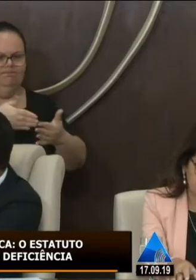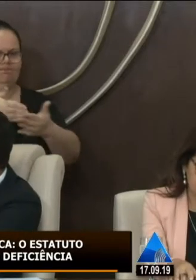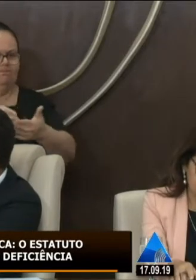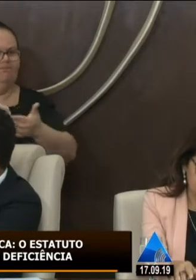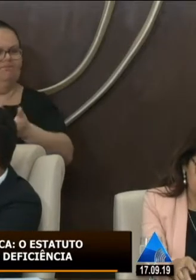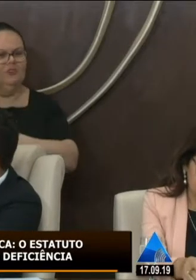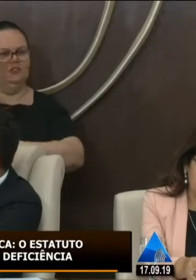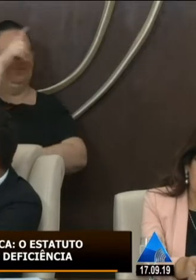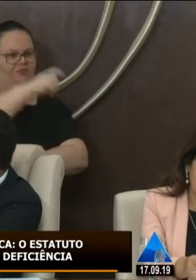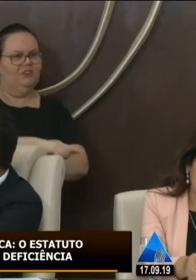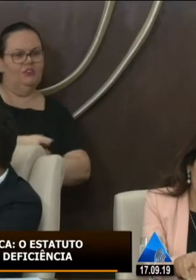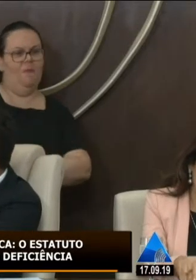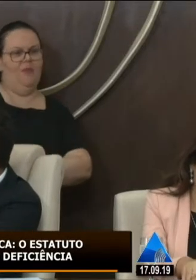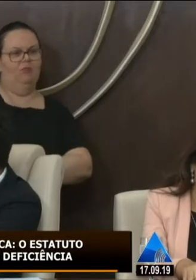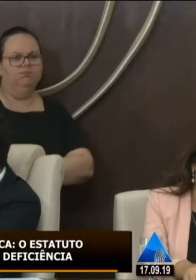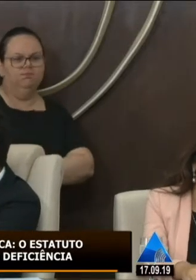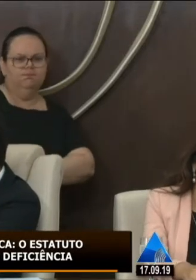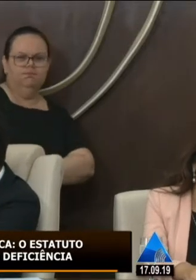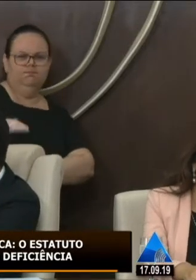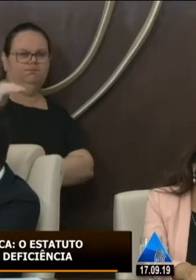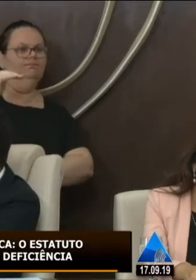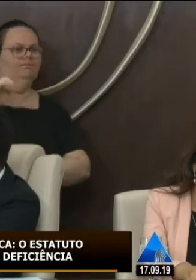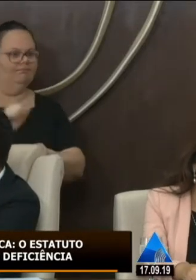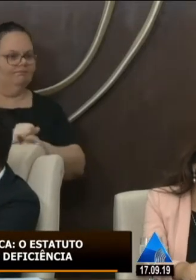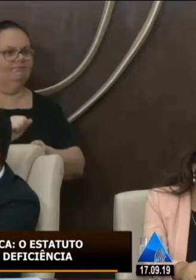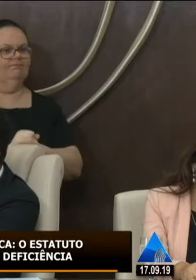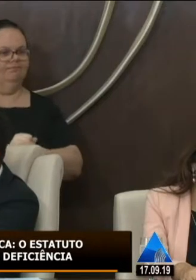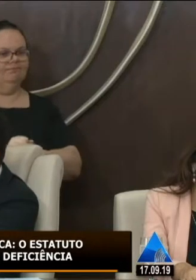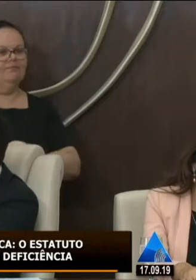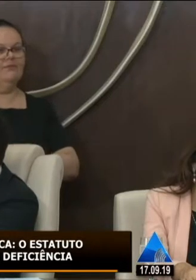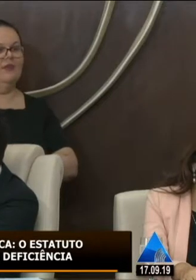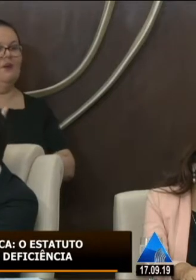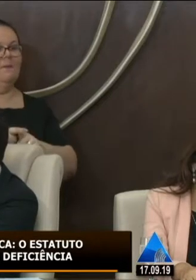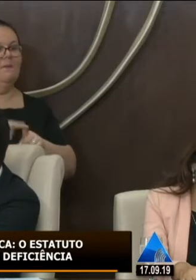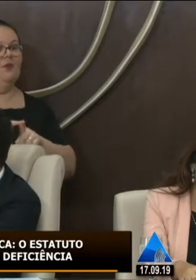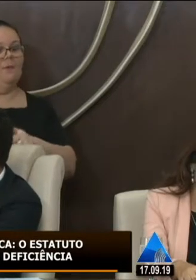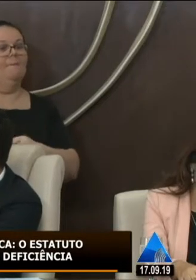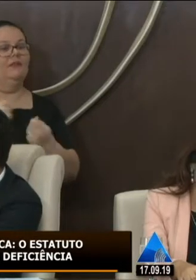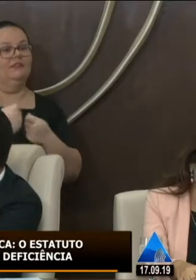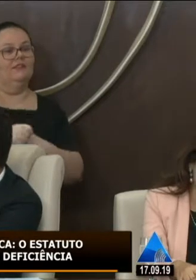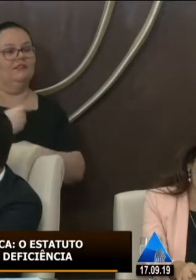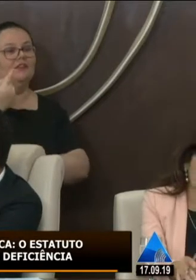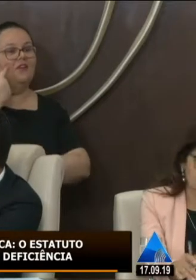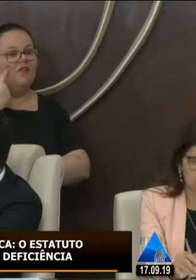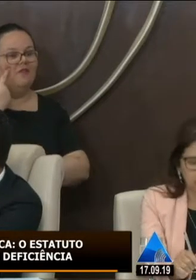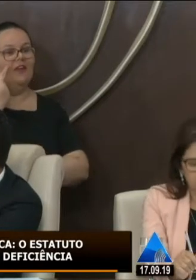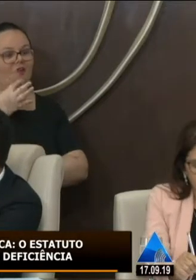dificuldades desde a dificuldade para se conseguir um benefício com